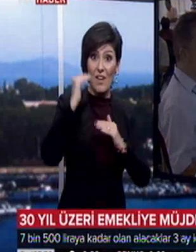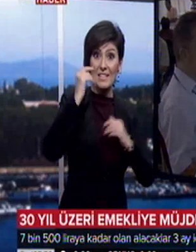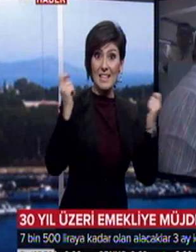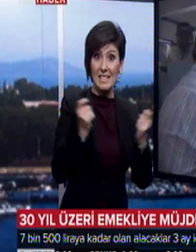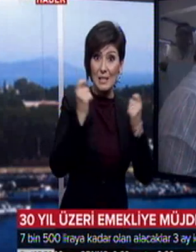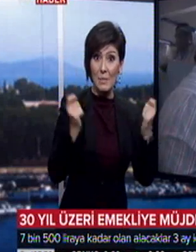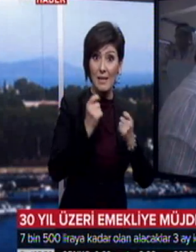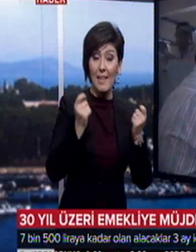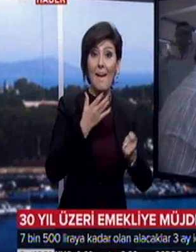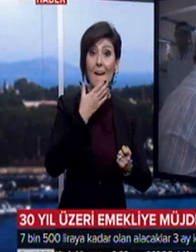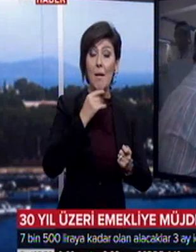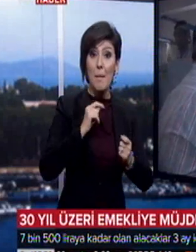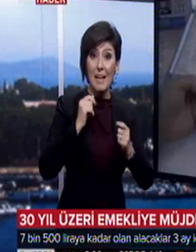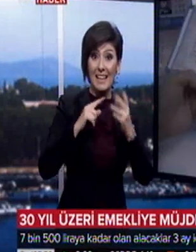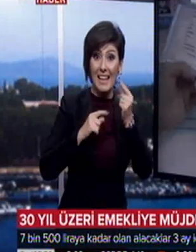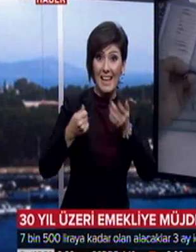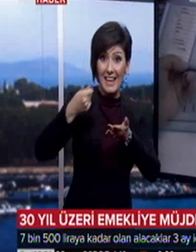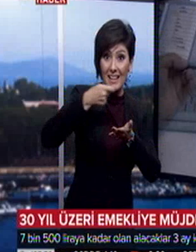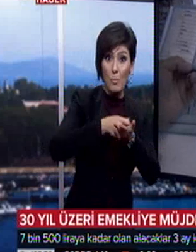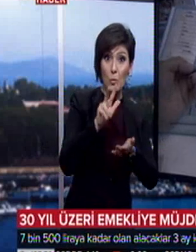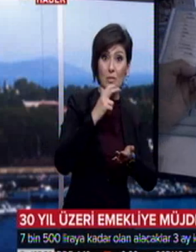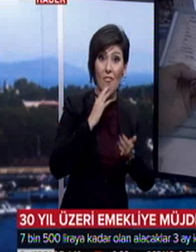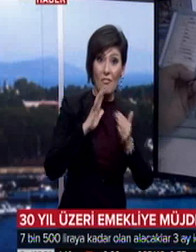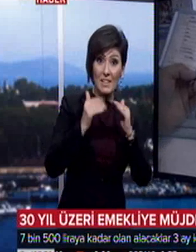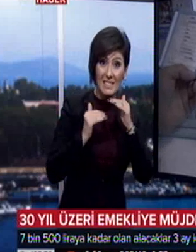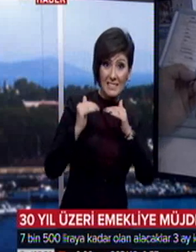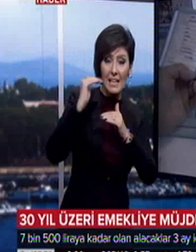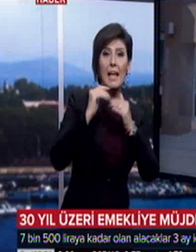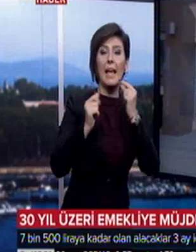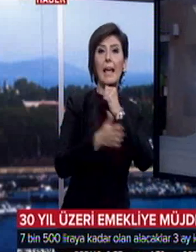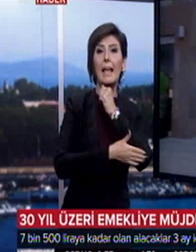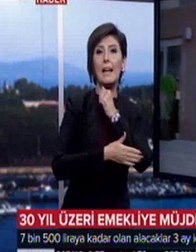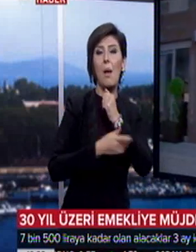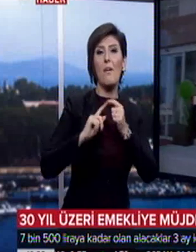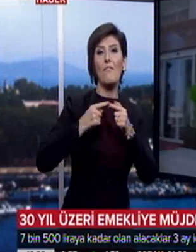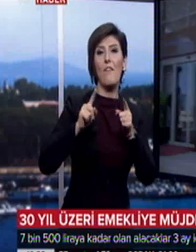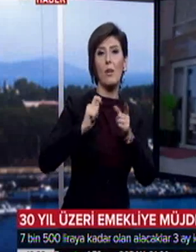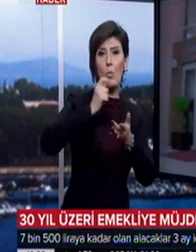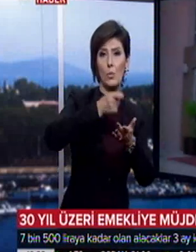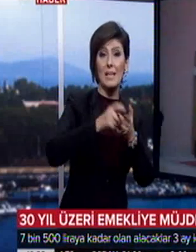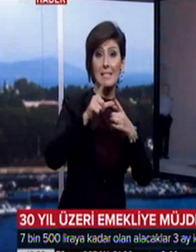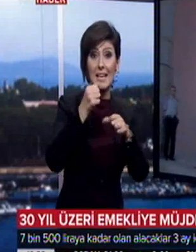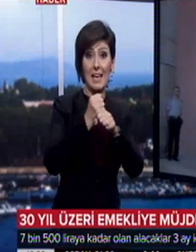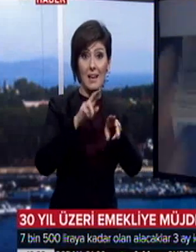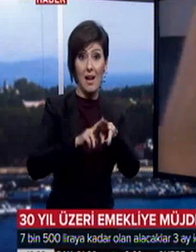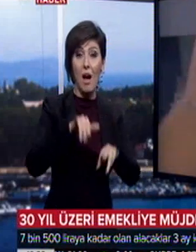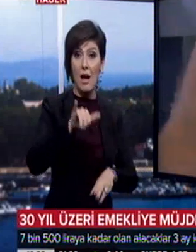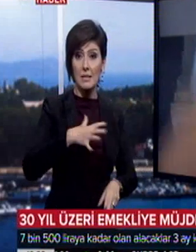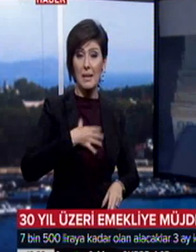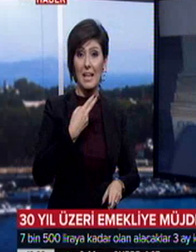emekli ikramiyesini 30 yıldan alan memurlara ikramiye farkı ödenecek. Sosyal güvenlik kurumu hak sahiplerinin 7500 liraya kadar olan